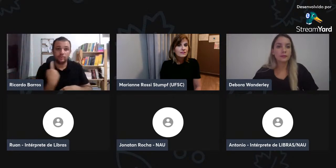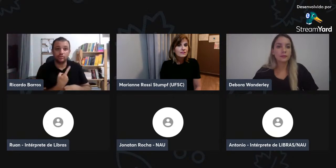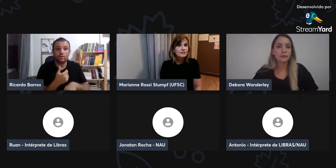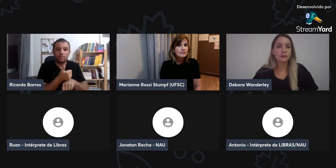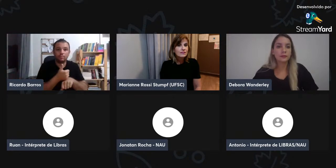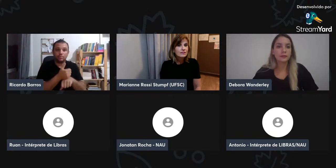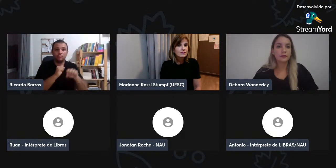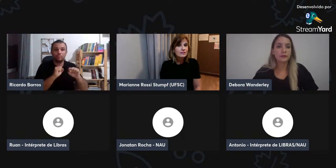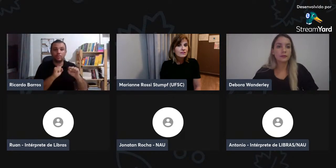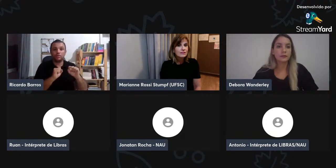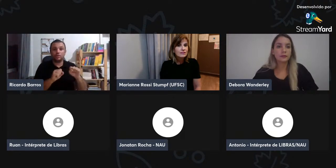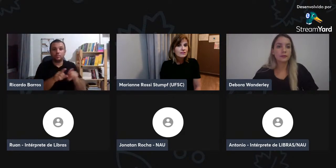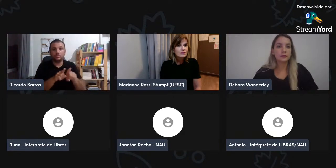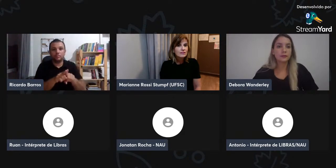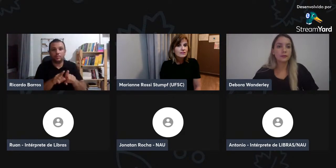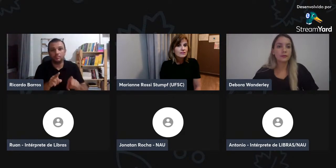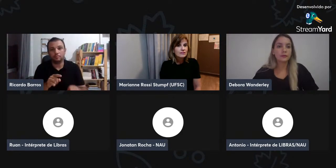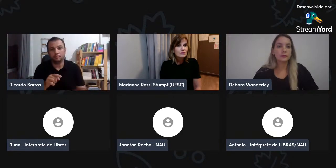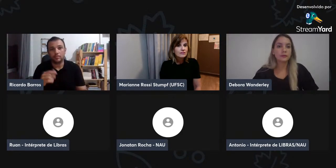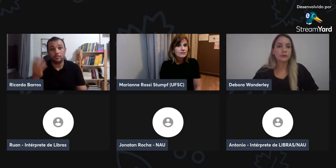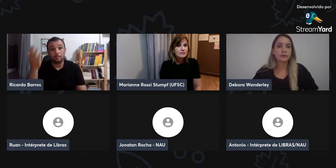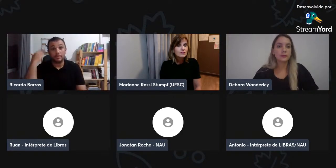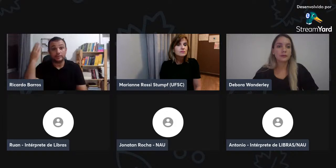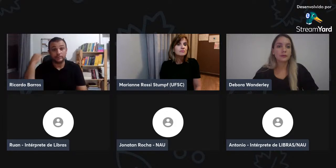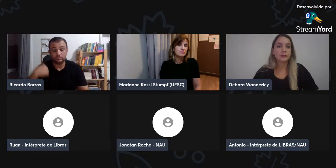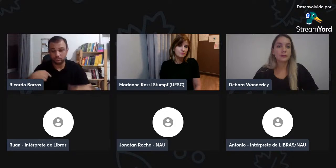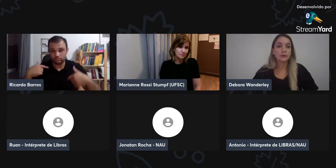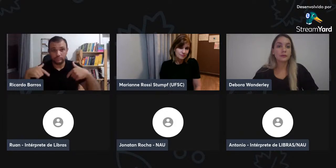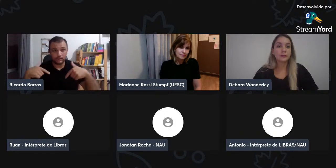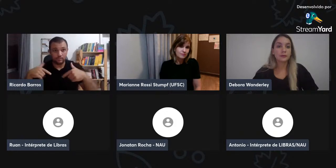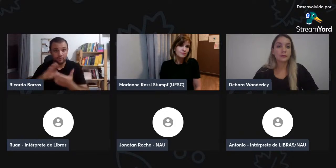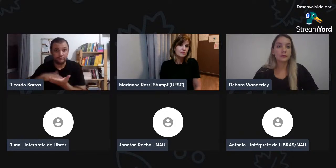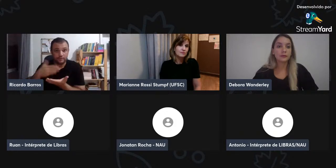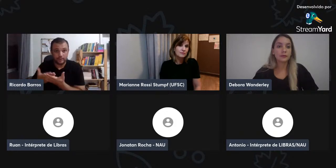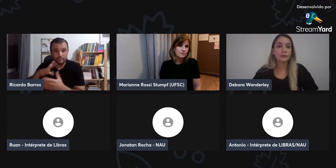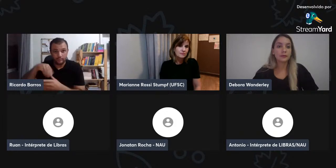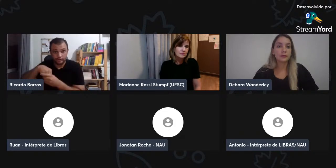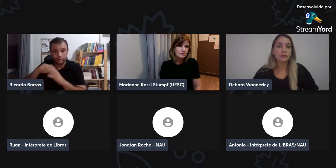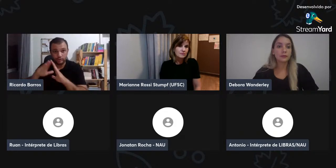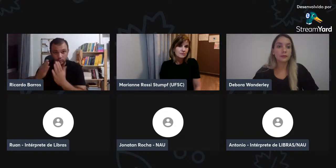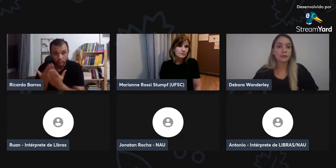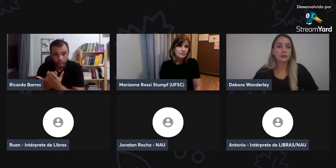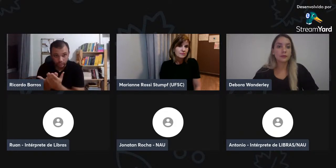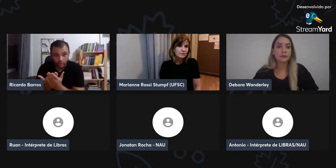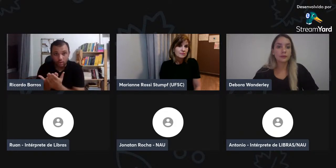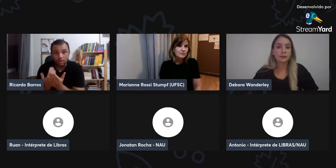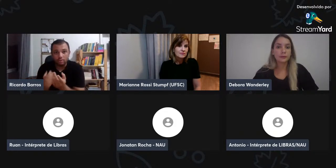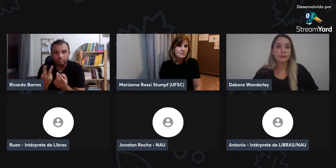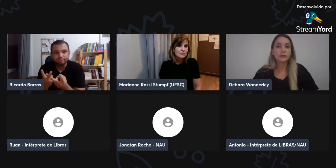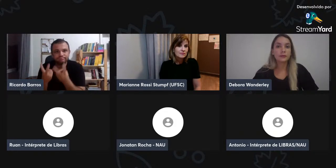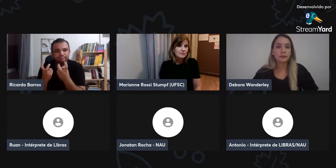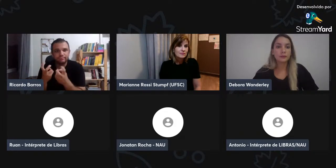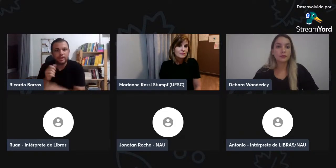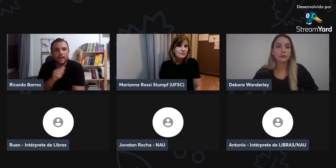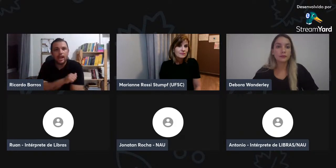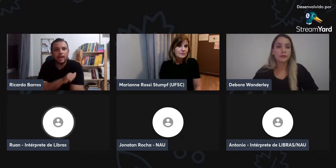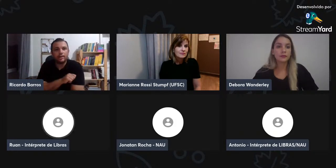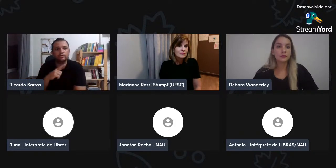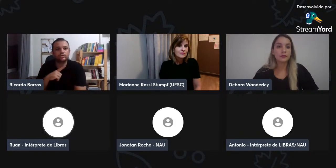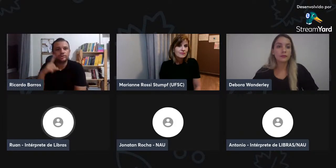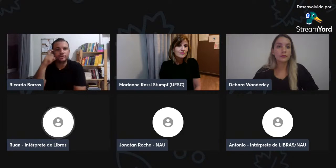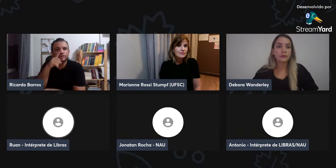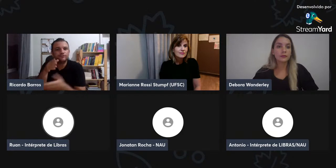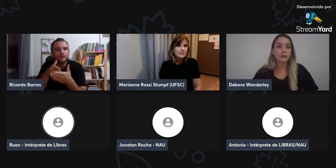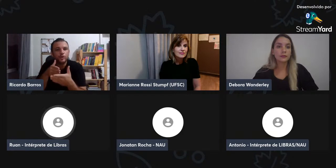Nós precisamos ser representantes. Nós somos profissionais, nós precisamos disseminar. Então,